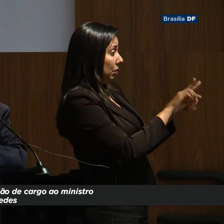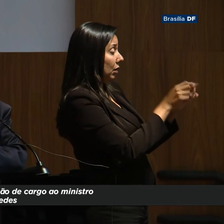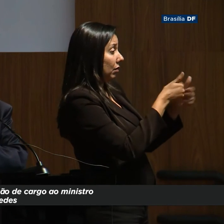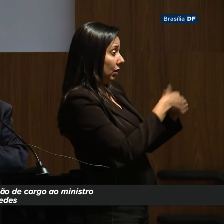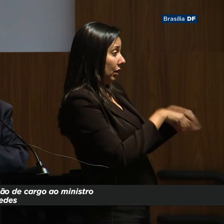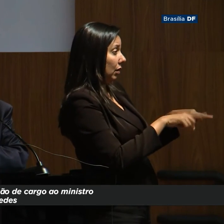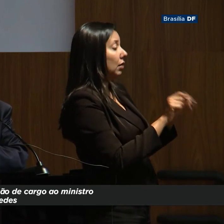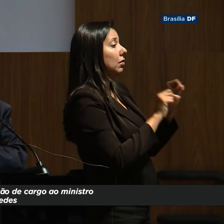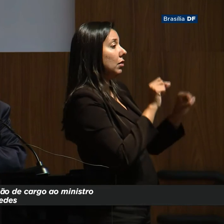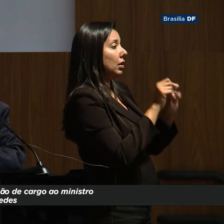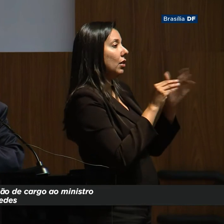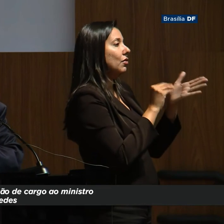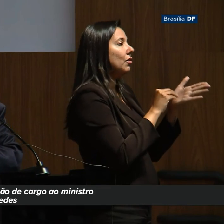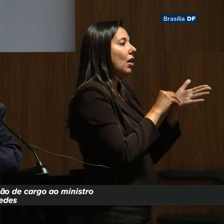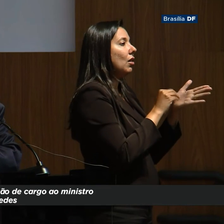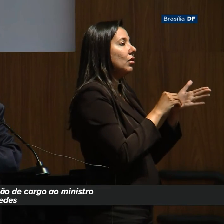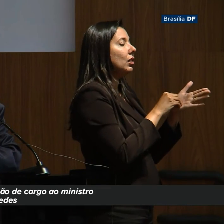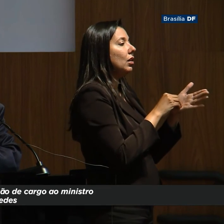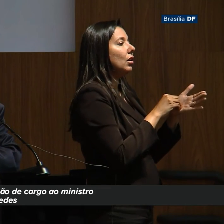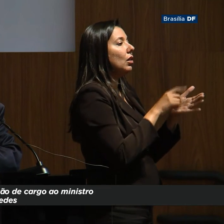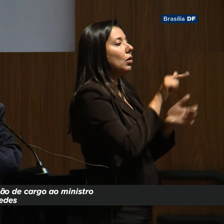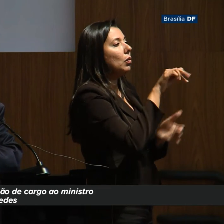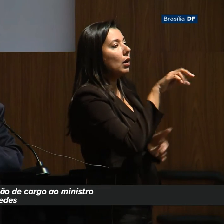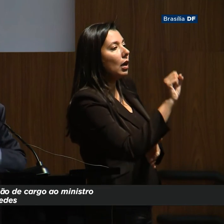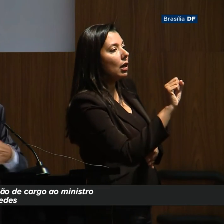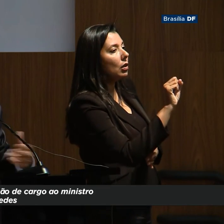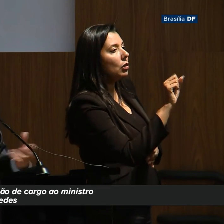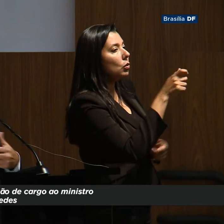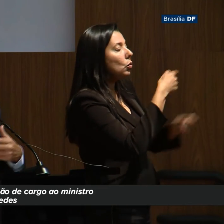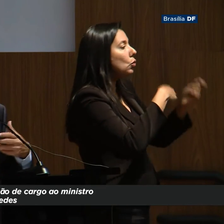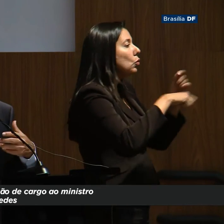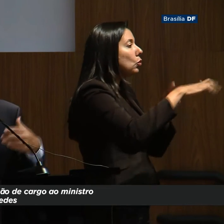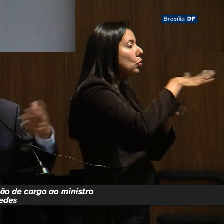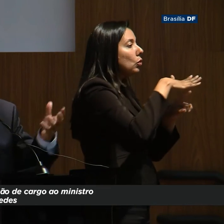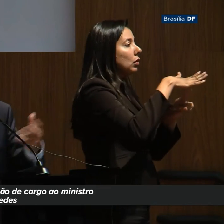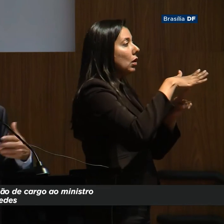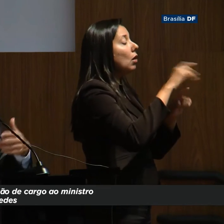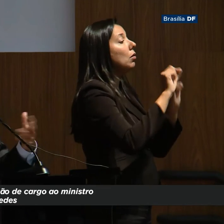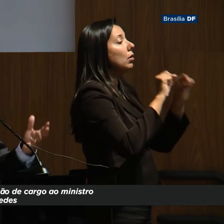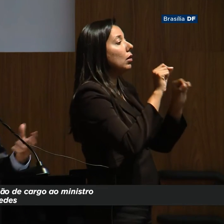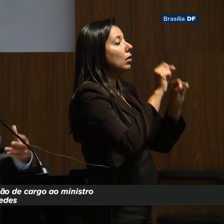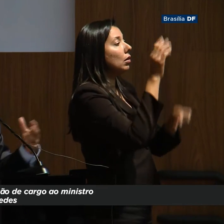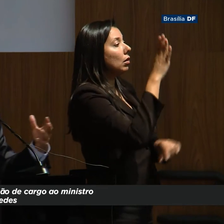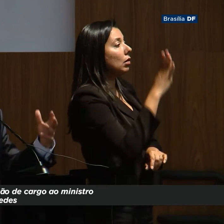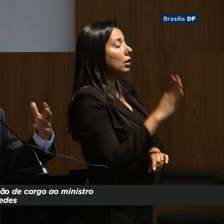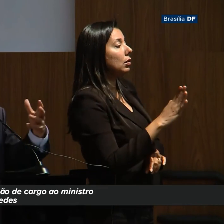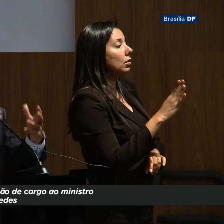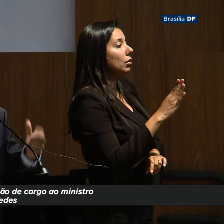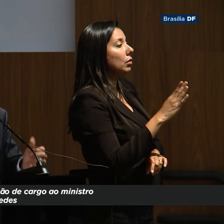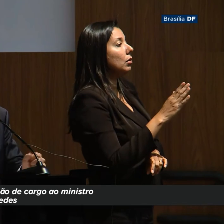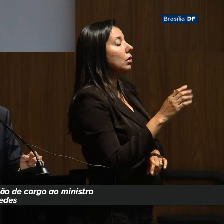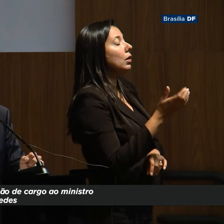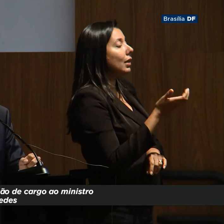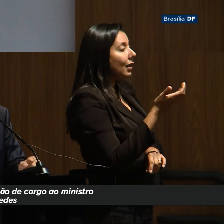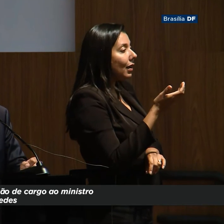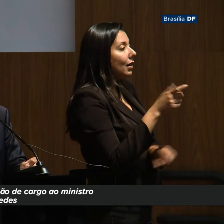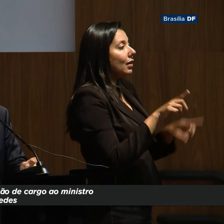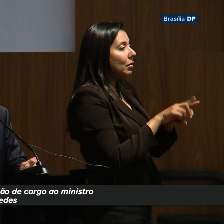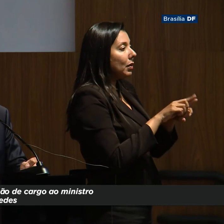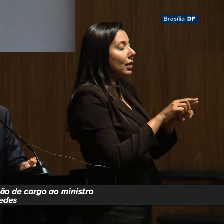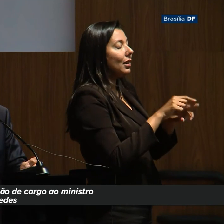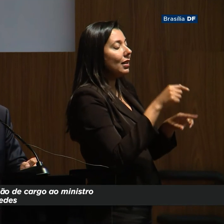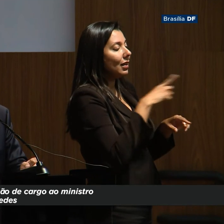muito tempo, de repente faltou um gás lá na parte social, o Brasil merece ter essas duas vertentes